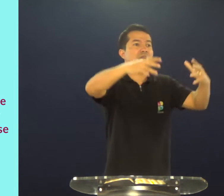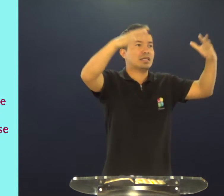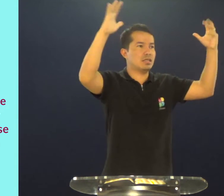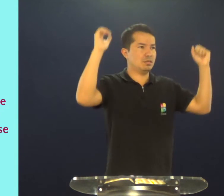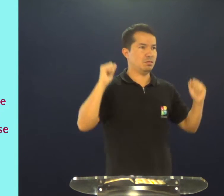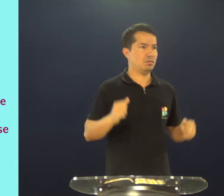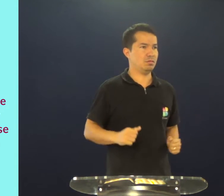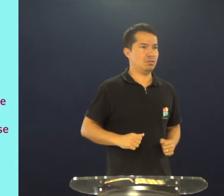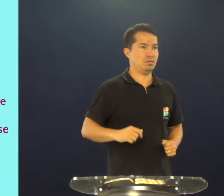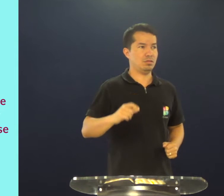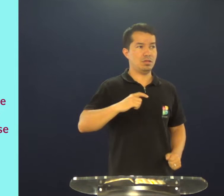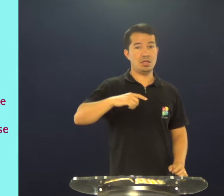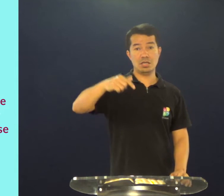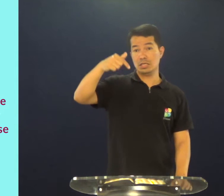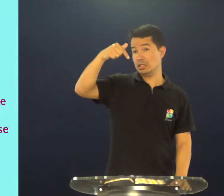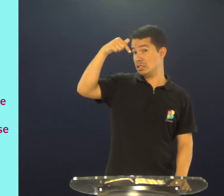ele havia feito milagres,